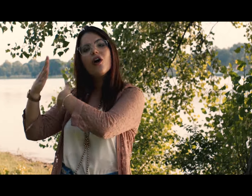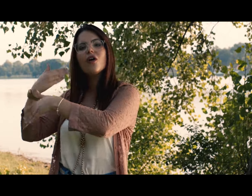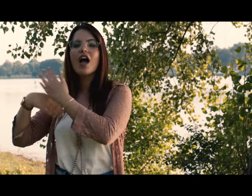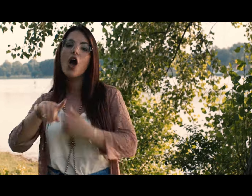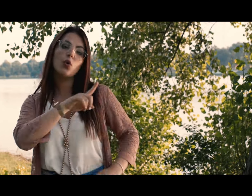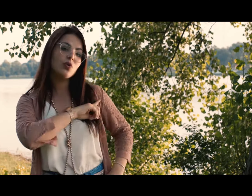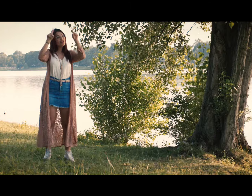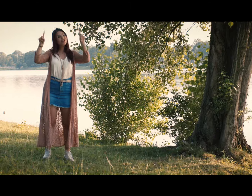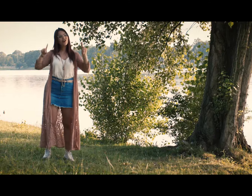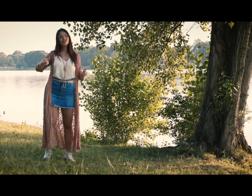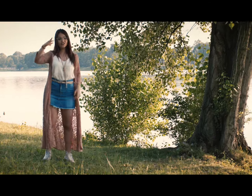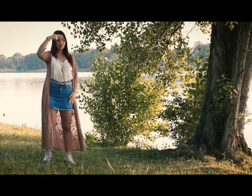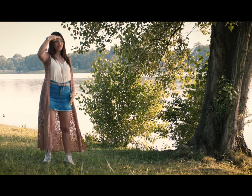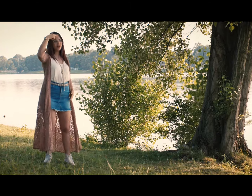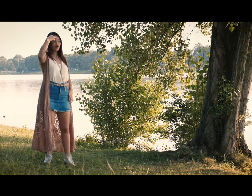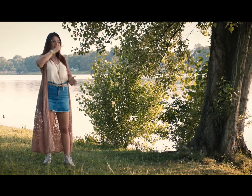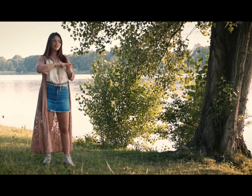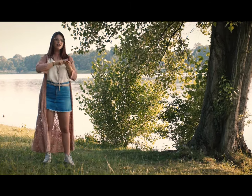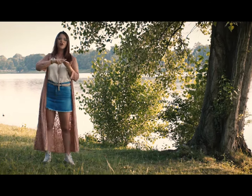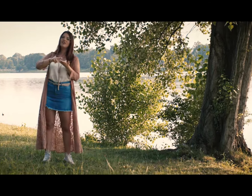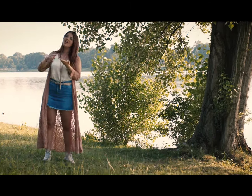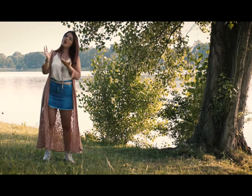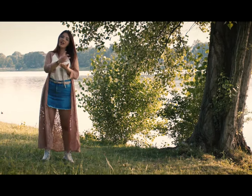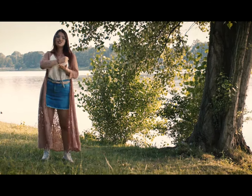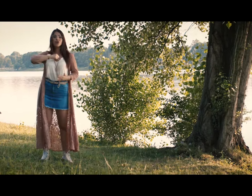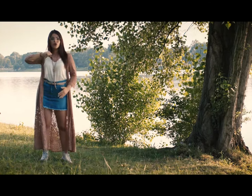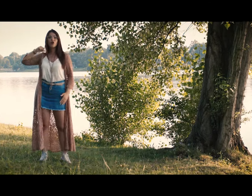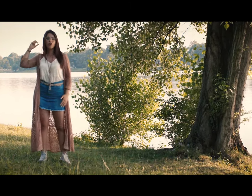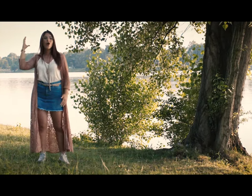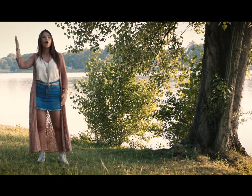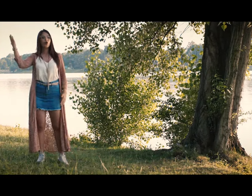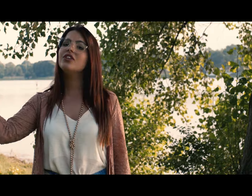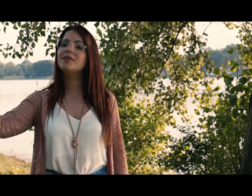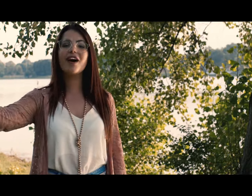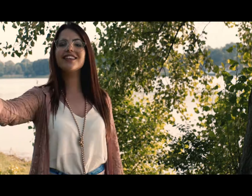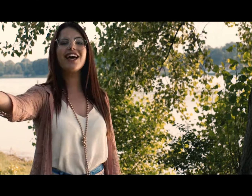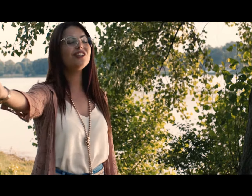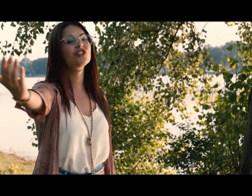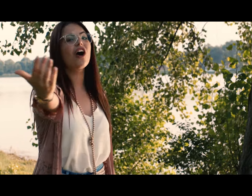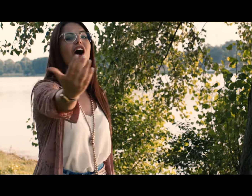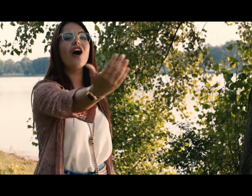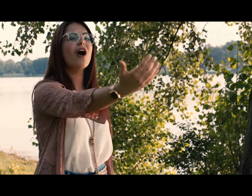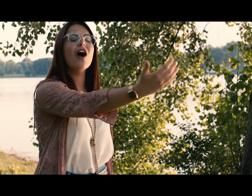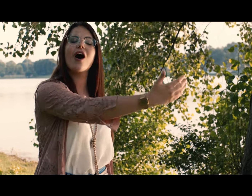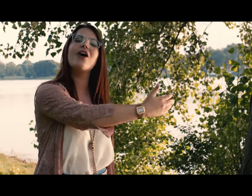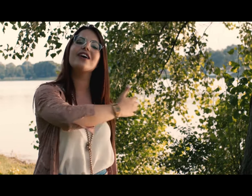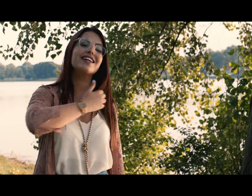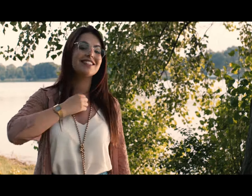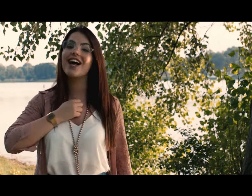Un negozio di ricordi dove colleziono Ogni parte di ciò che è